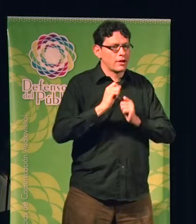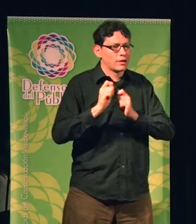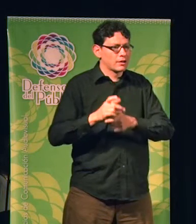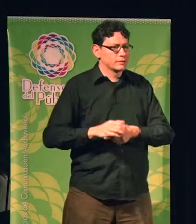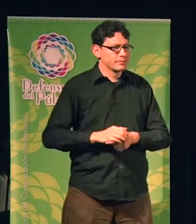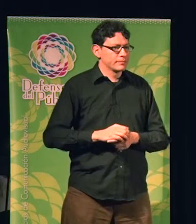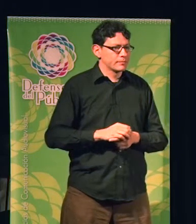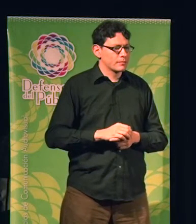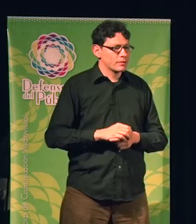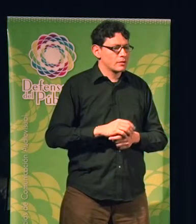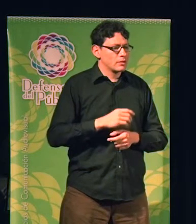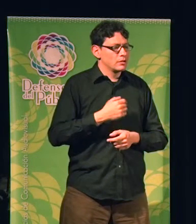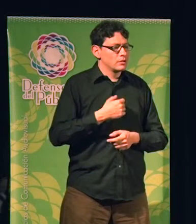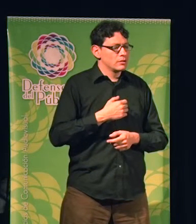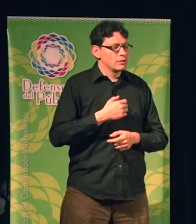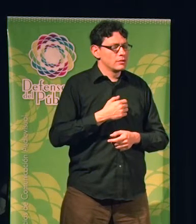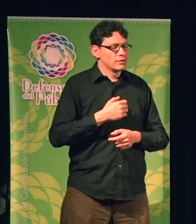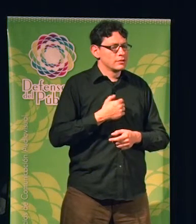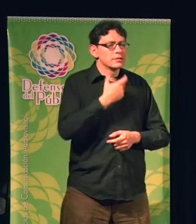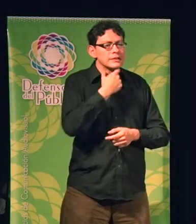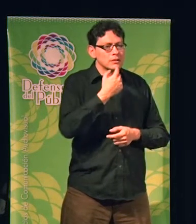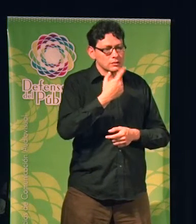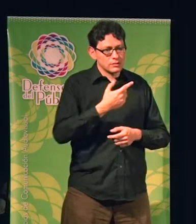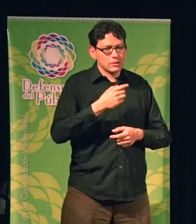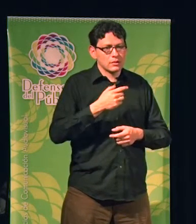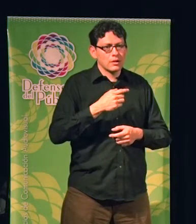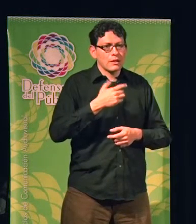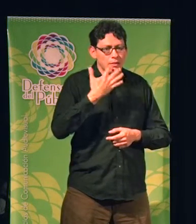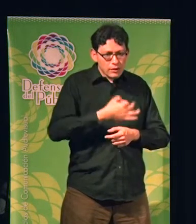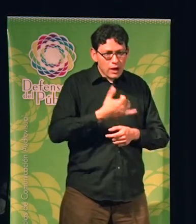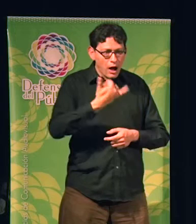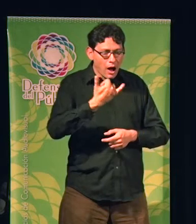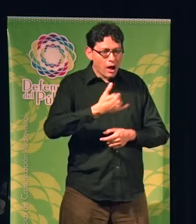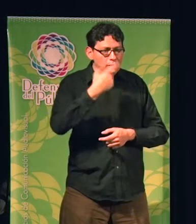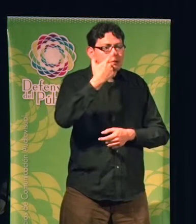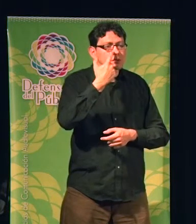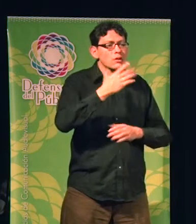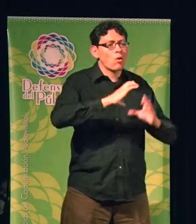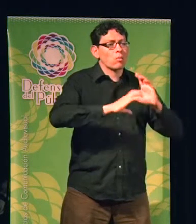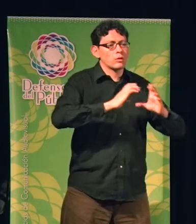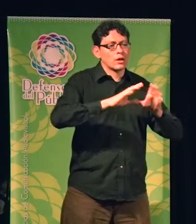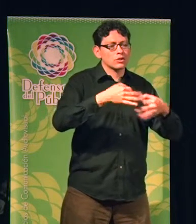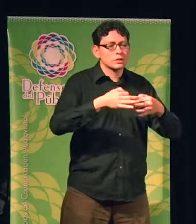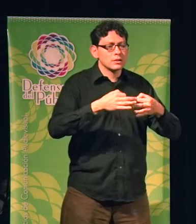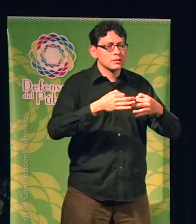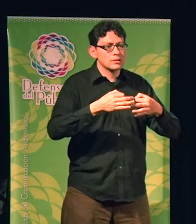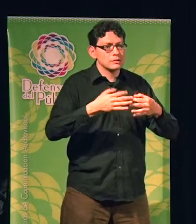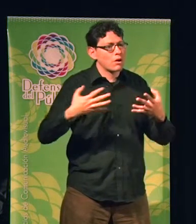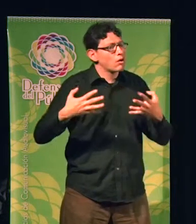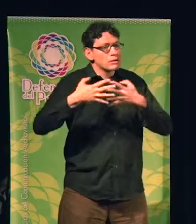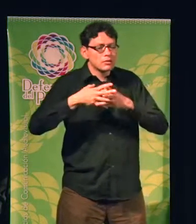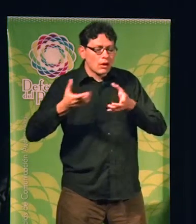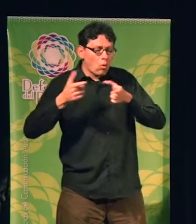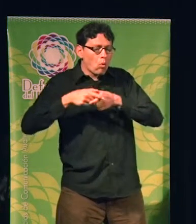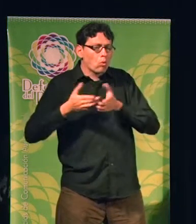mensaje que es, tratemos los que estamos interesados en comunicar la ciencia, de juntarnos, de capacitarnos